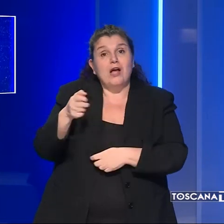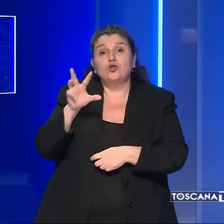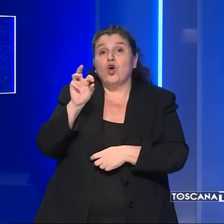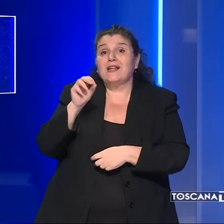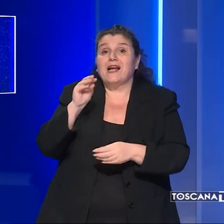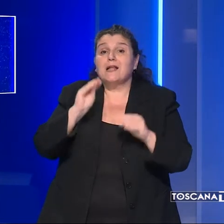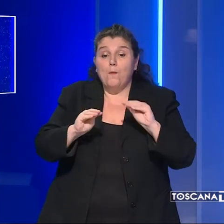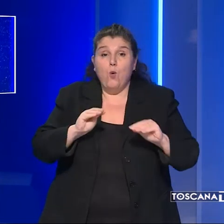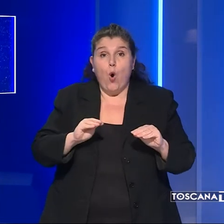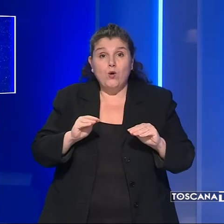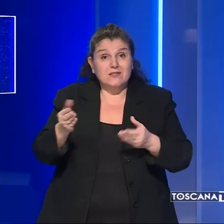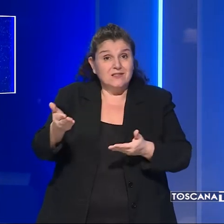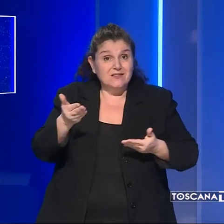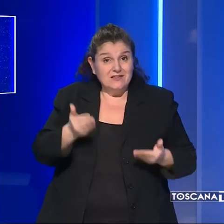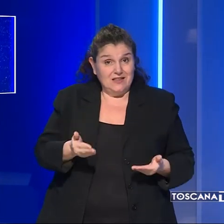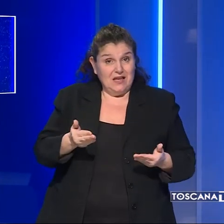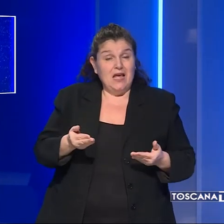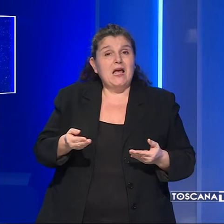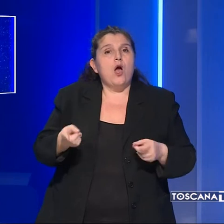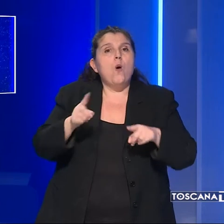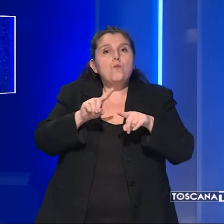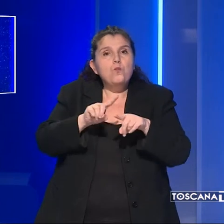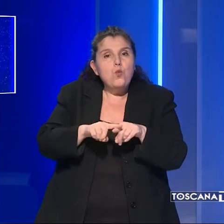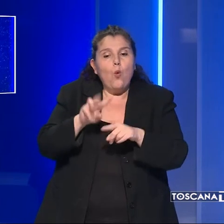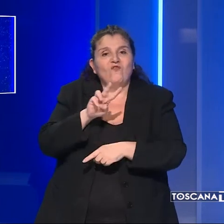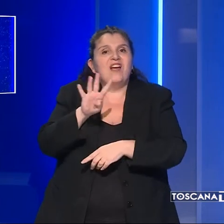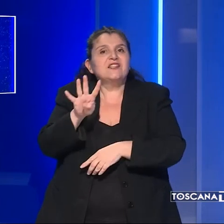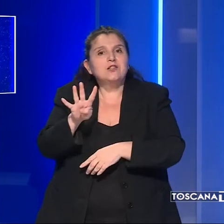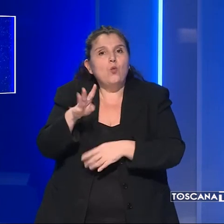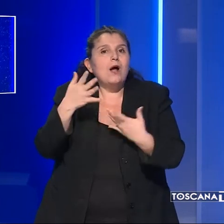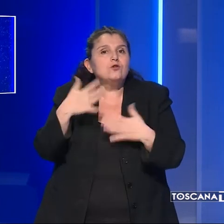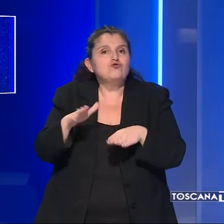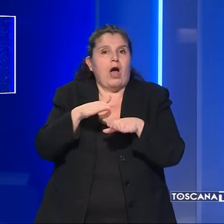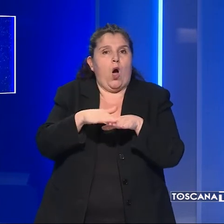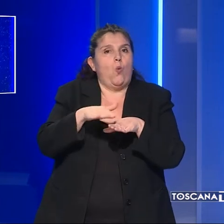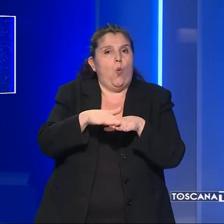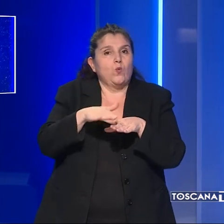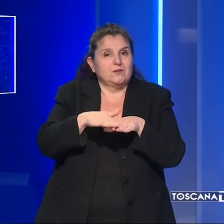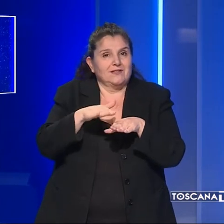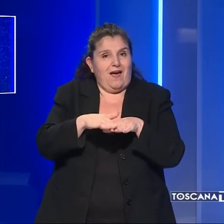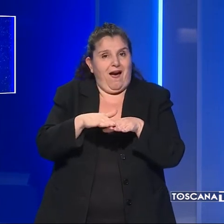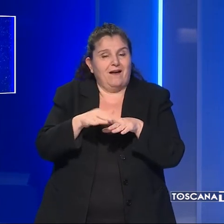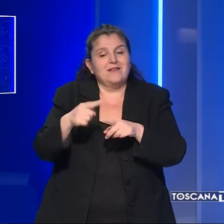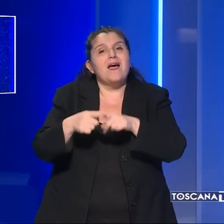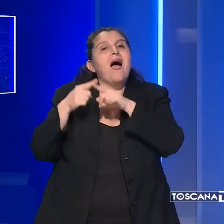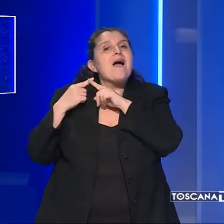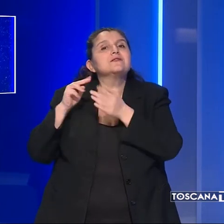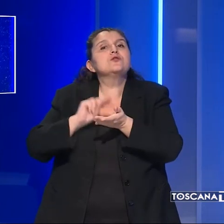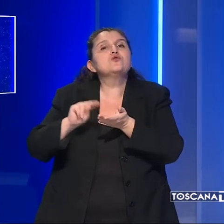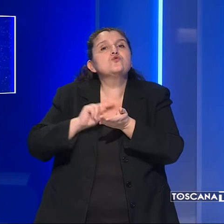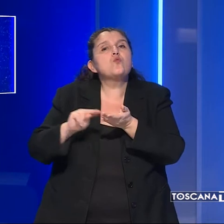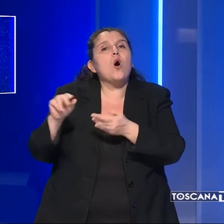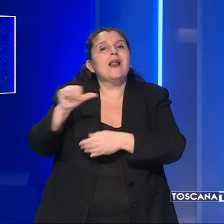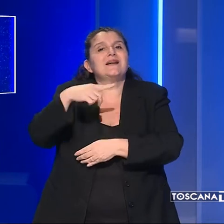posti che vanno ad aggiungersi ai 24 già utilizzati presso l'ex scuola di